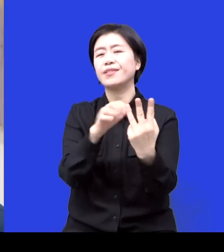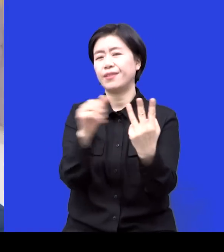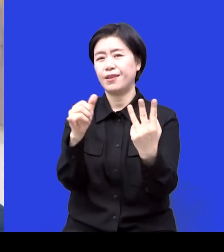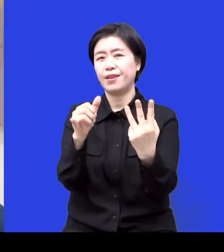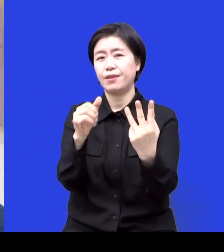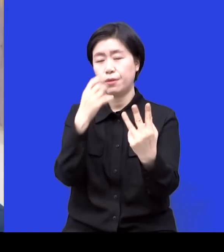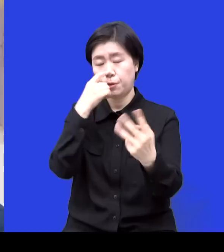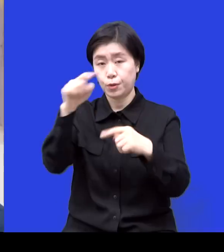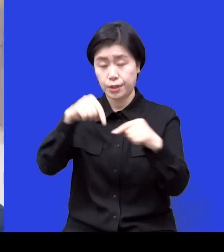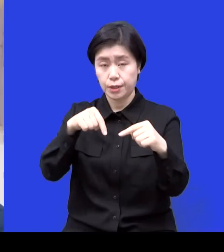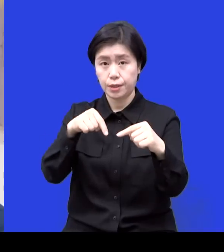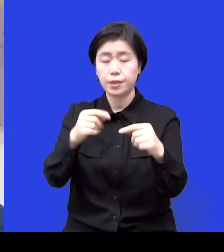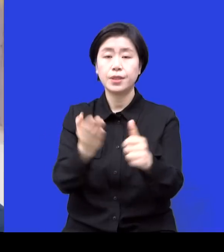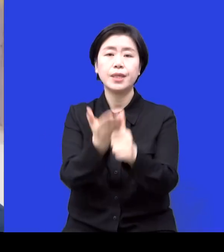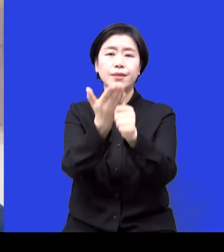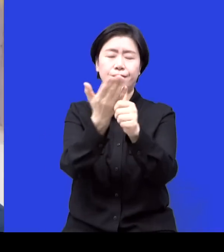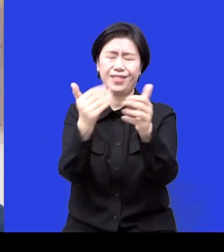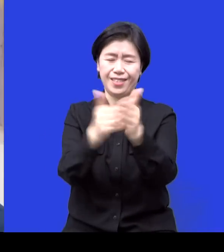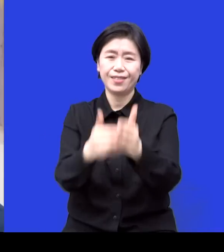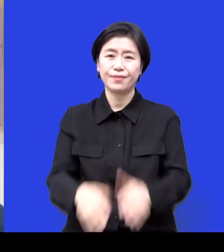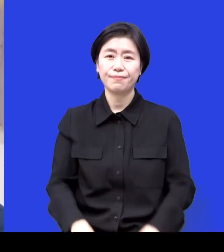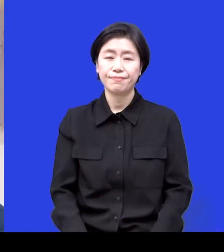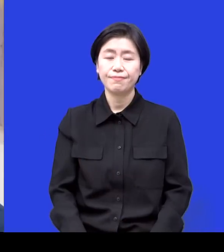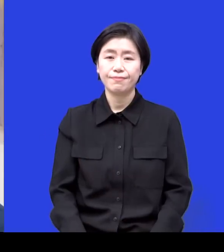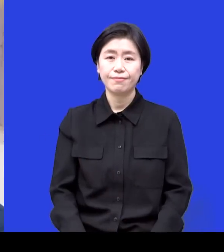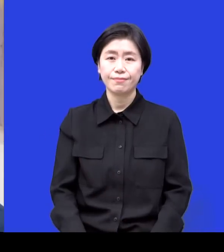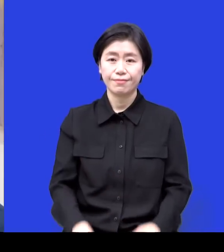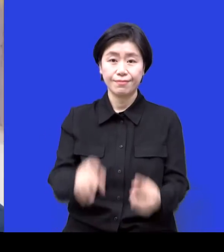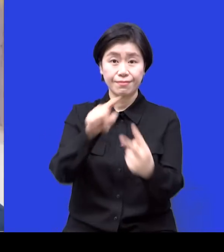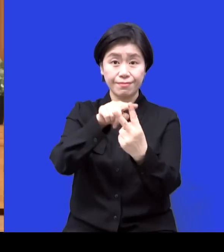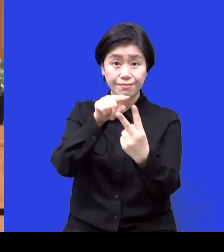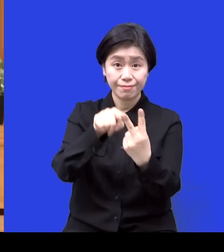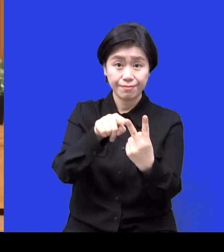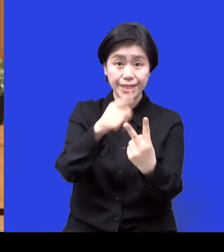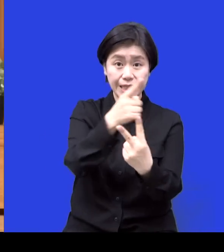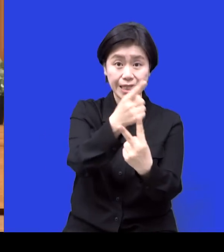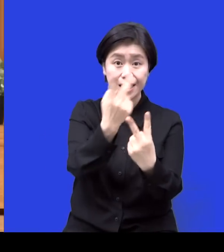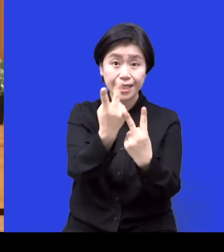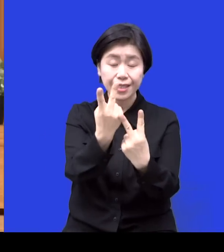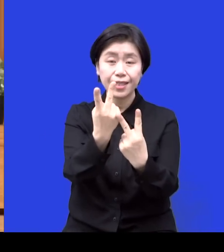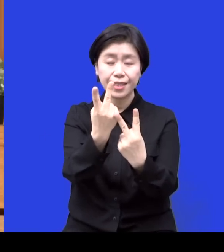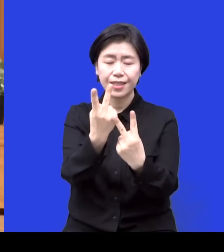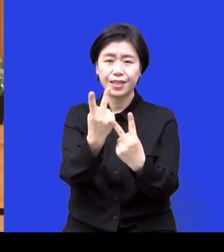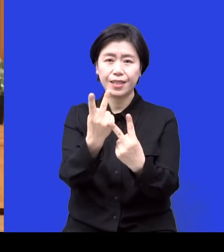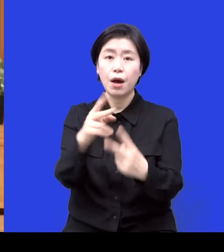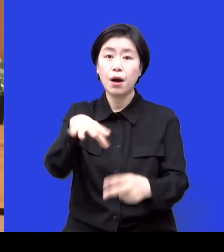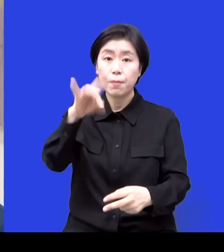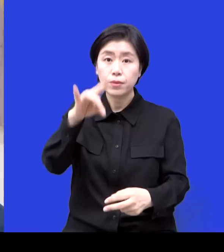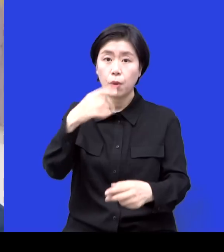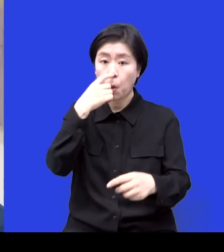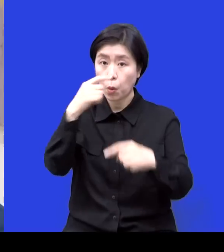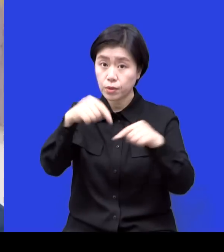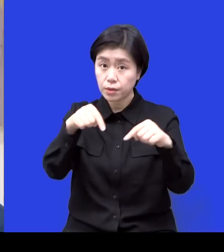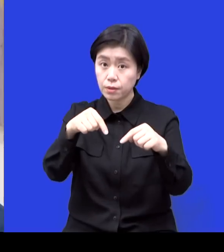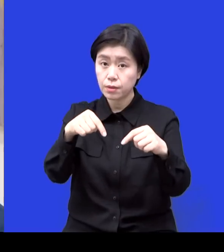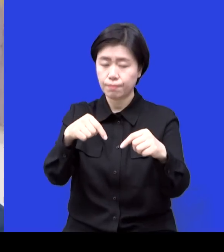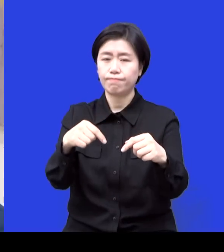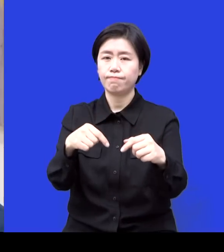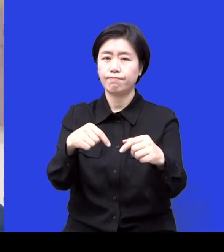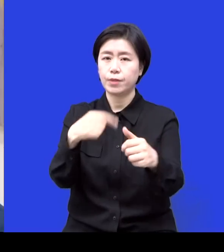이제 내보냈어요. 다른 곳으로 이제 왜 유독 그 아이에게만 하트가 뿅뿅이었어요? 뒤에도 하트가 많이 나갔죠. 그런데 그